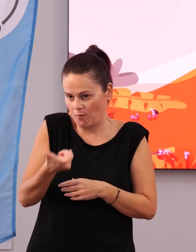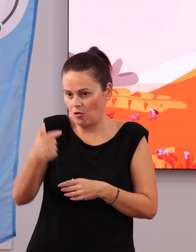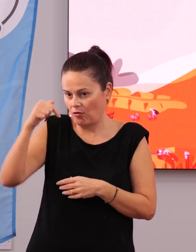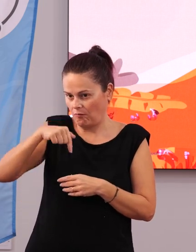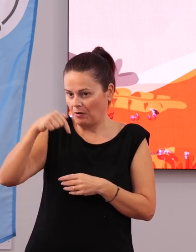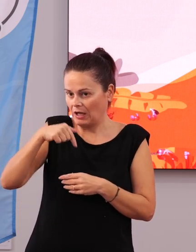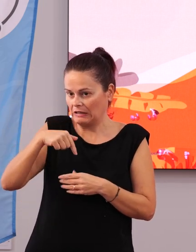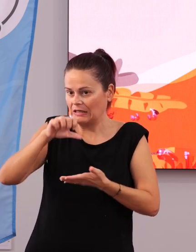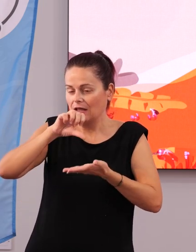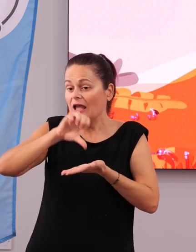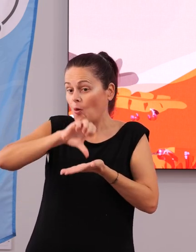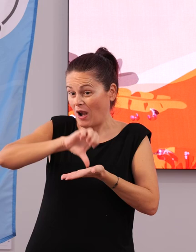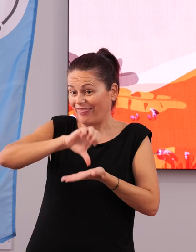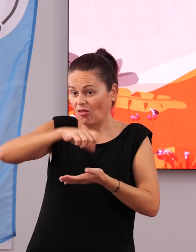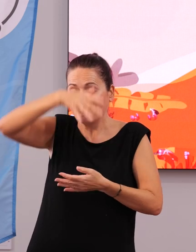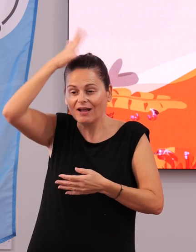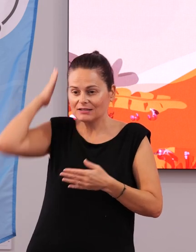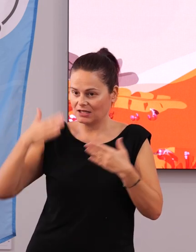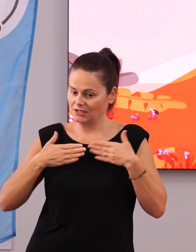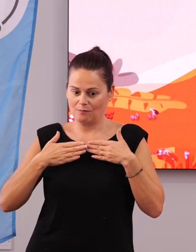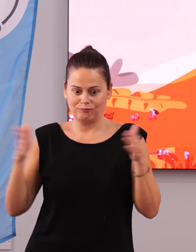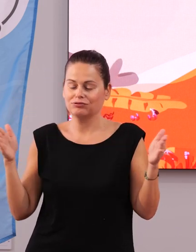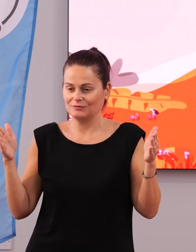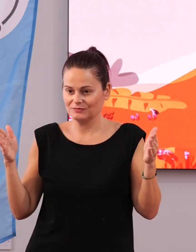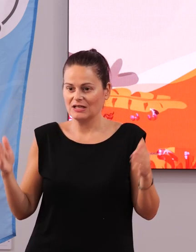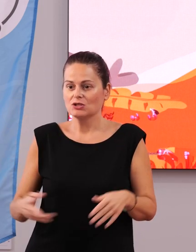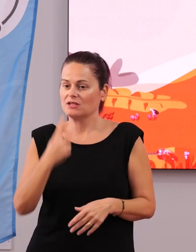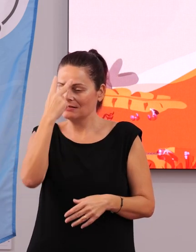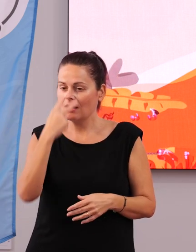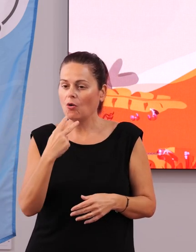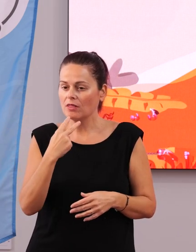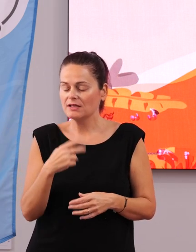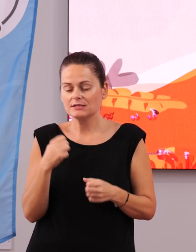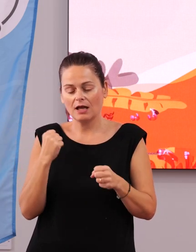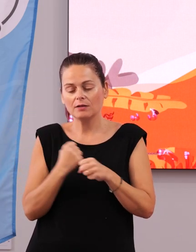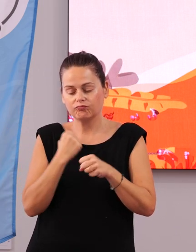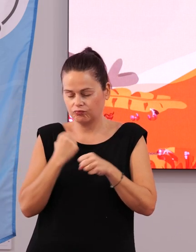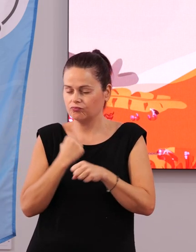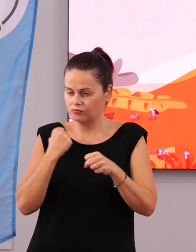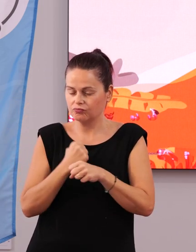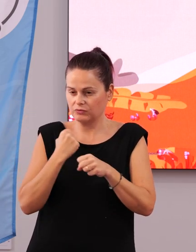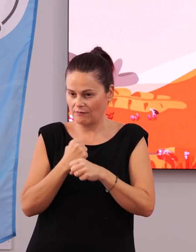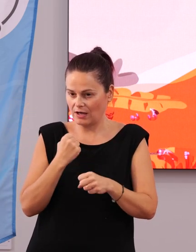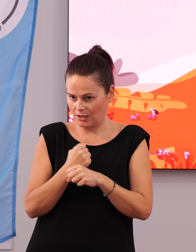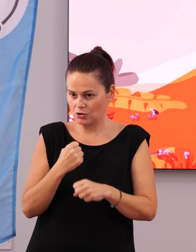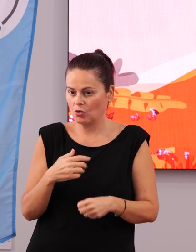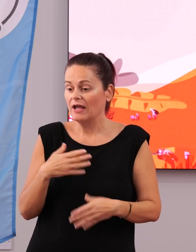Bueno, sé que desde la ONCE estáis no preocupados, ocupados en dar respuesta a lo que os piden